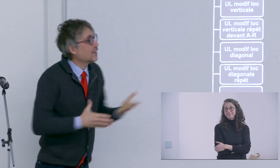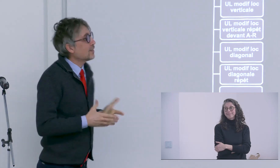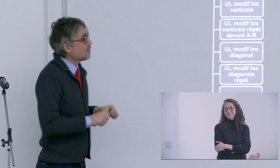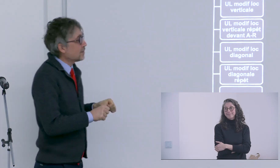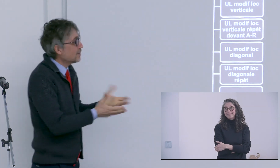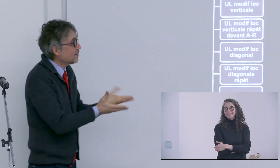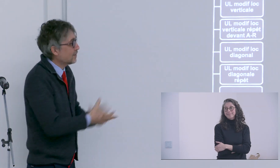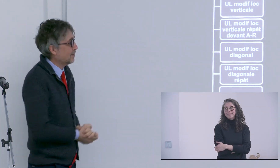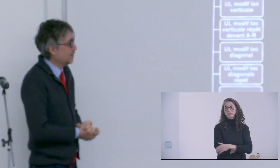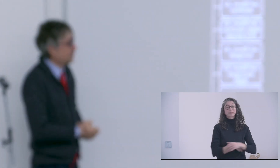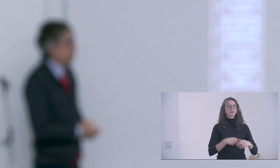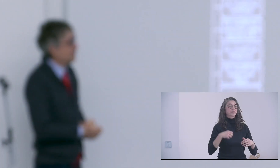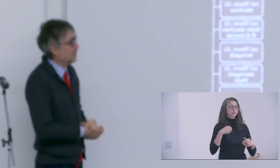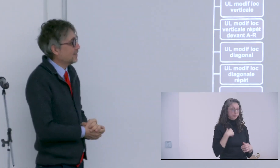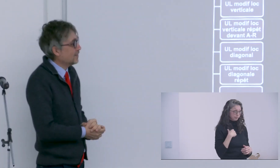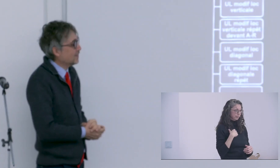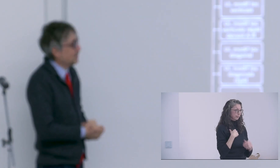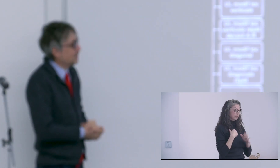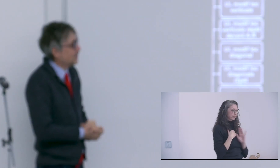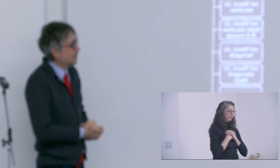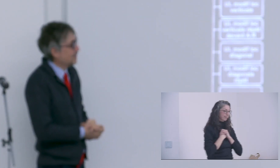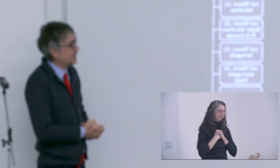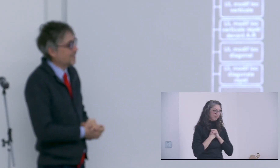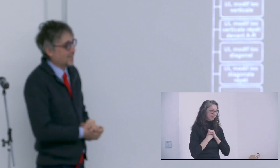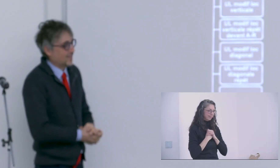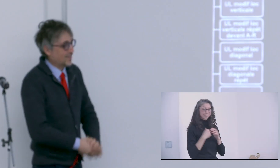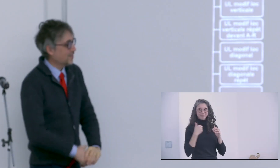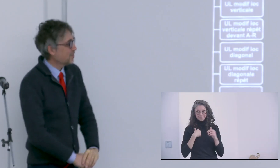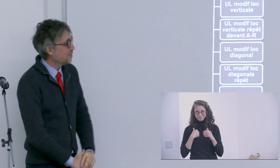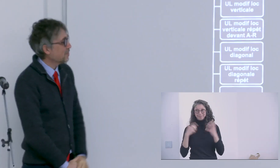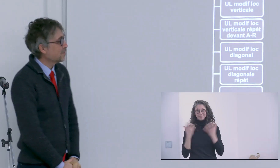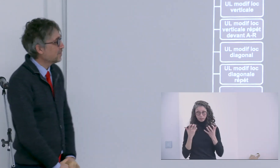'avenir quelles sont vos perspectives alors